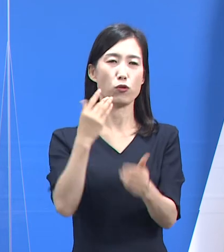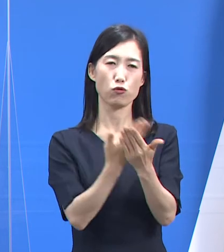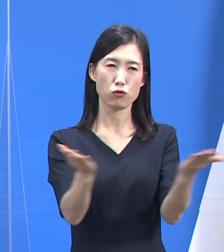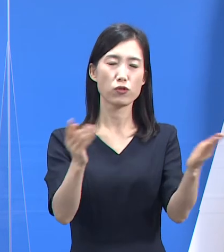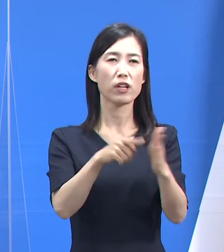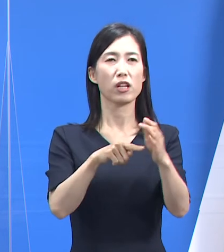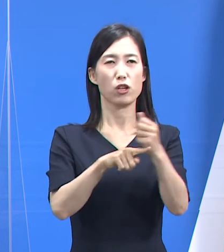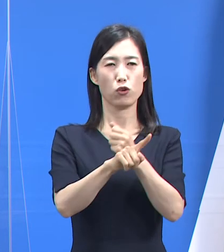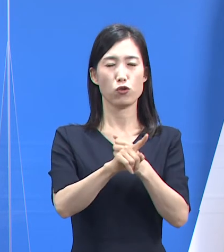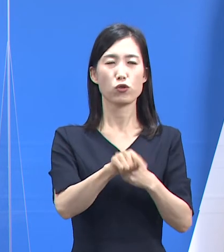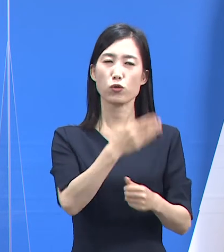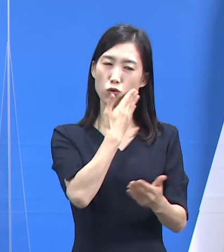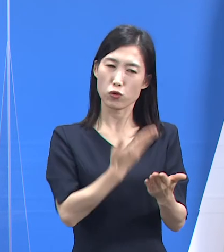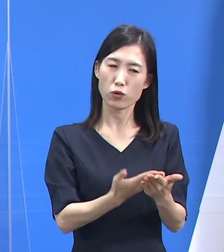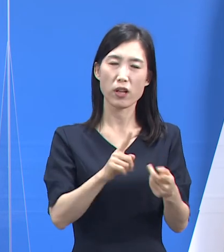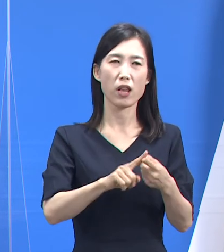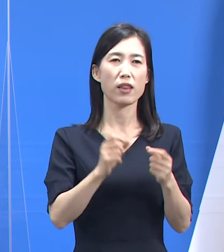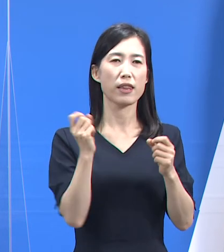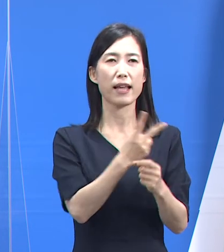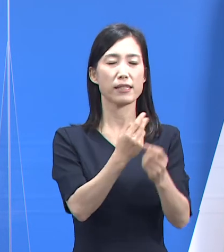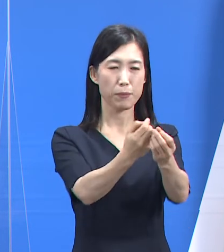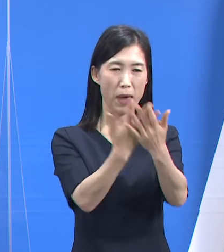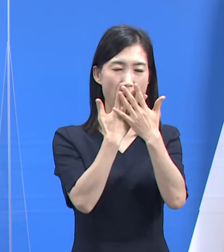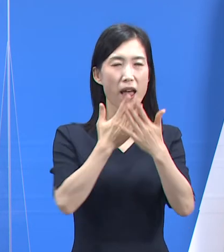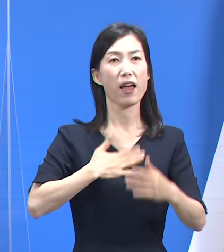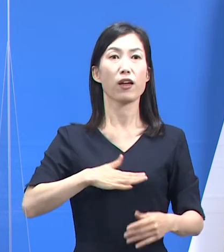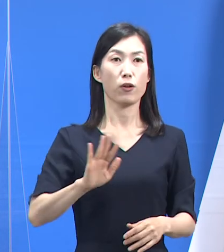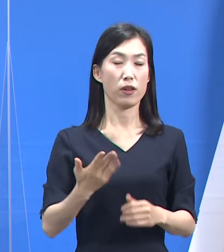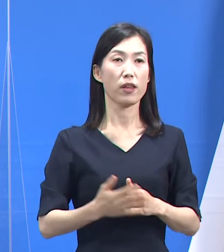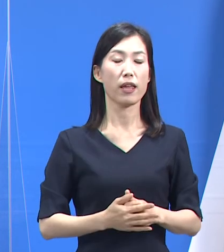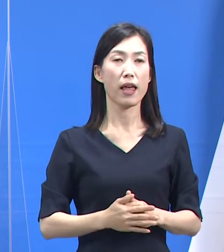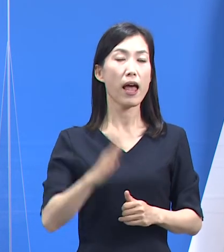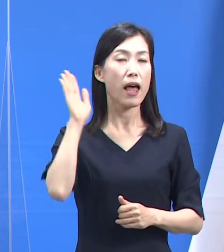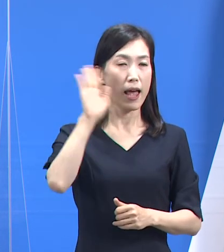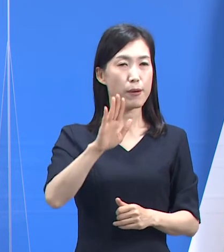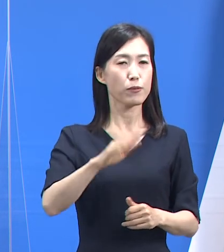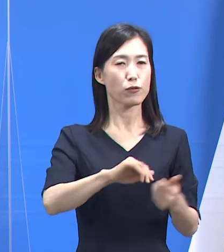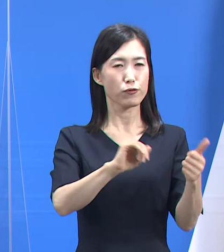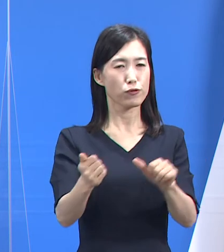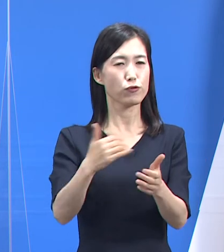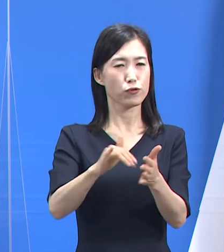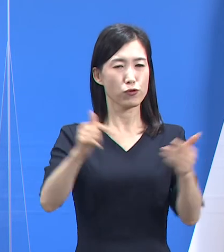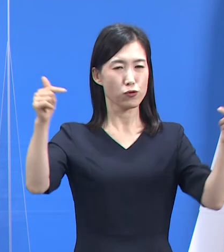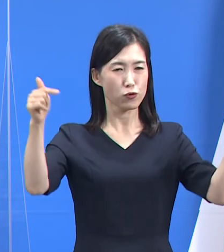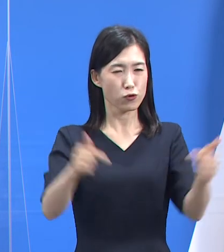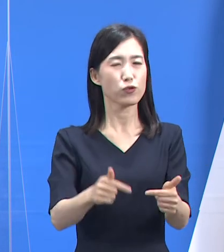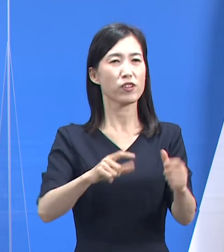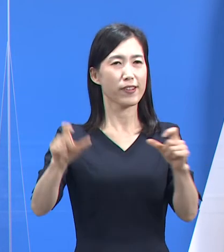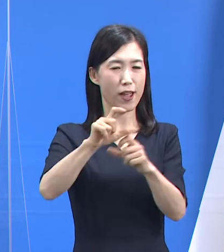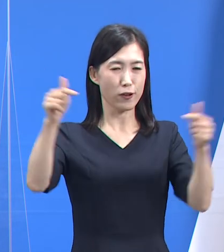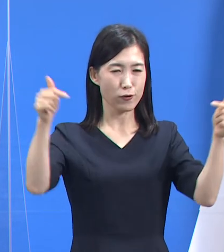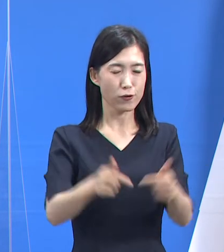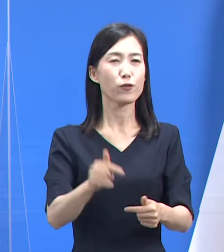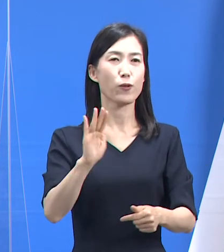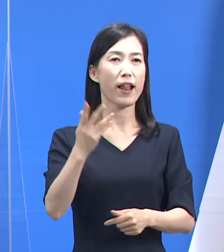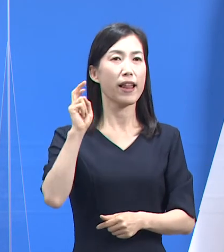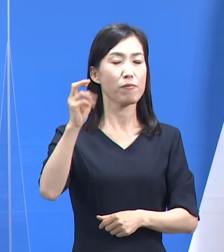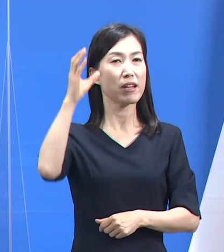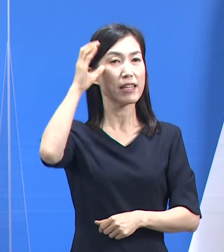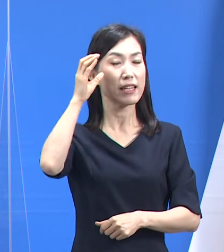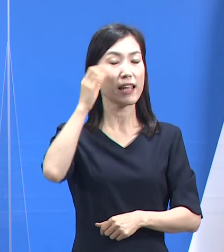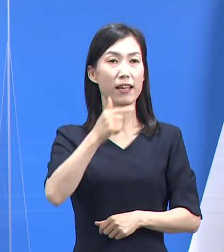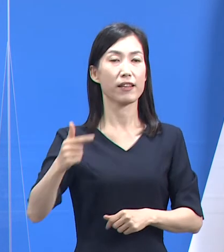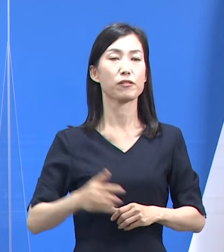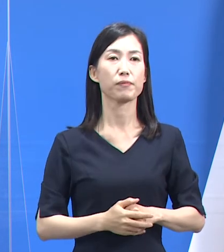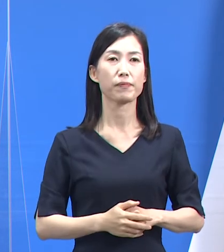한번 일깨워주고 있고 앞으로 사망지표가 더 개선될 것에 대한 기대가 큽니다. 고위험군의